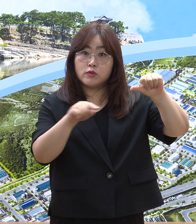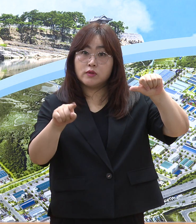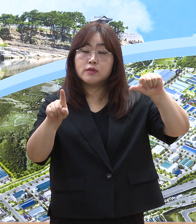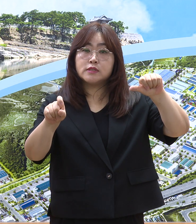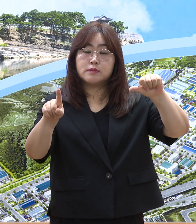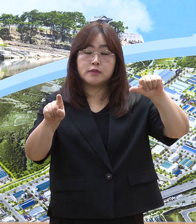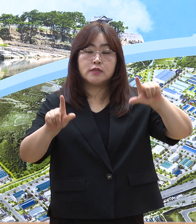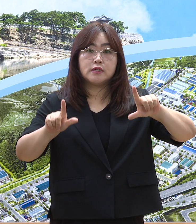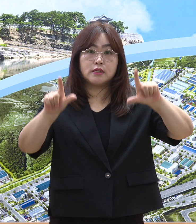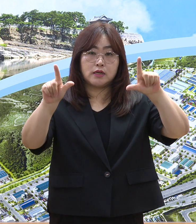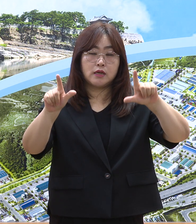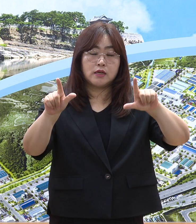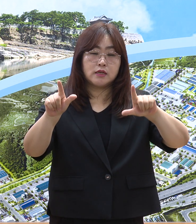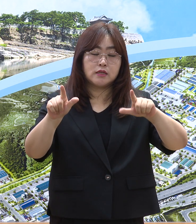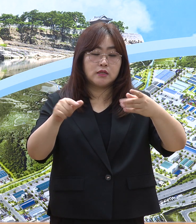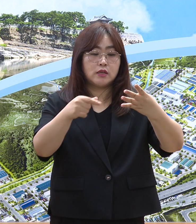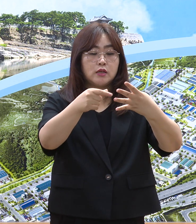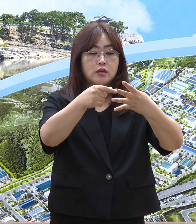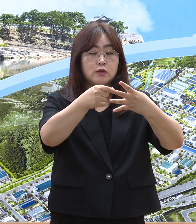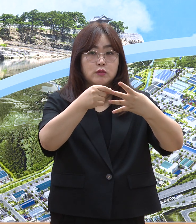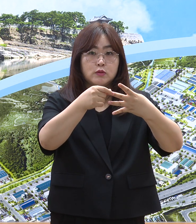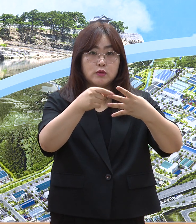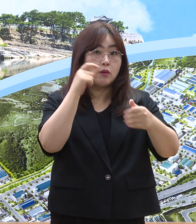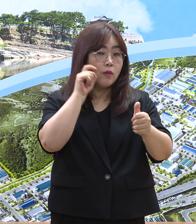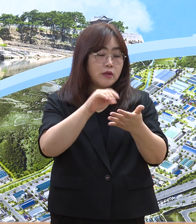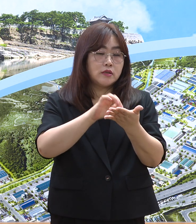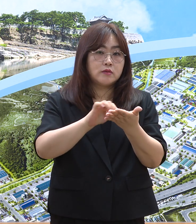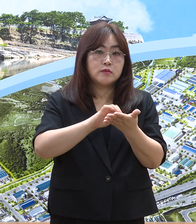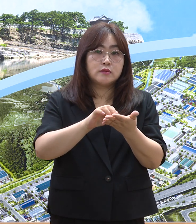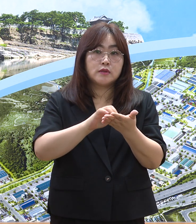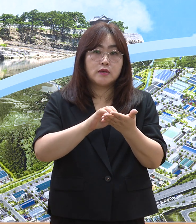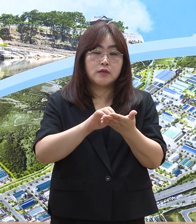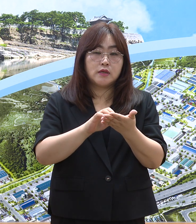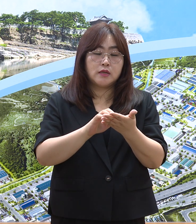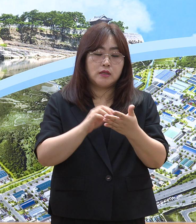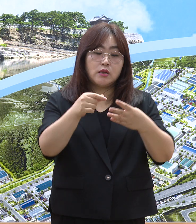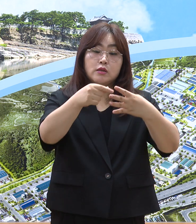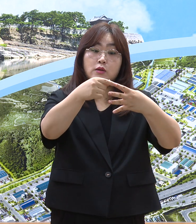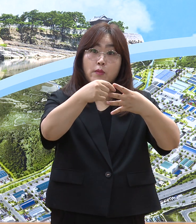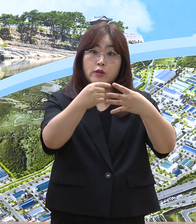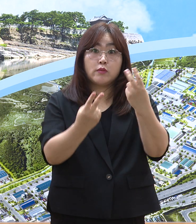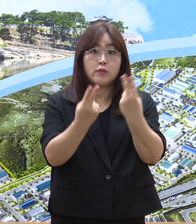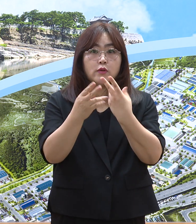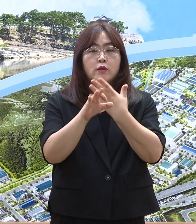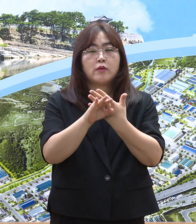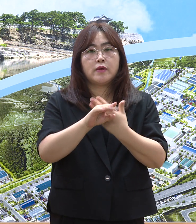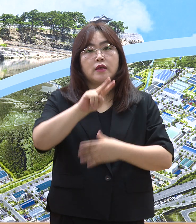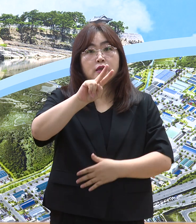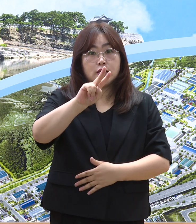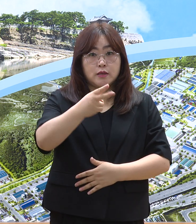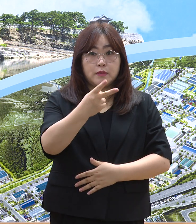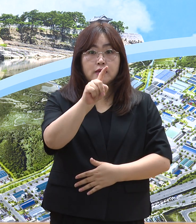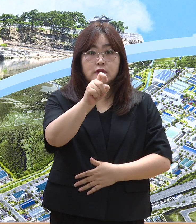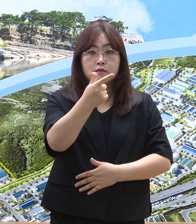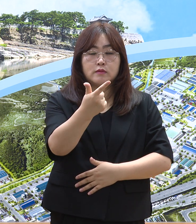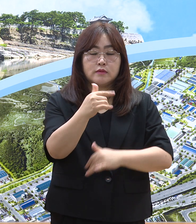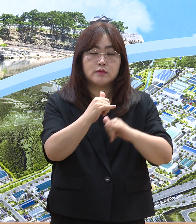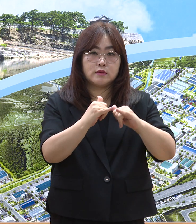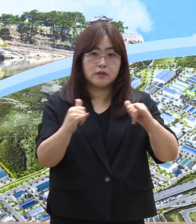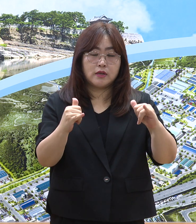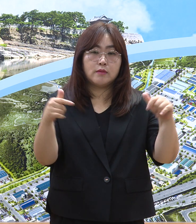6월 2주차 총 확진자 수는 직전주 대비 216명이 감소한